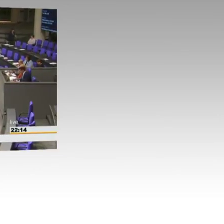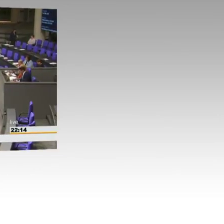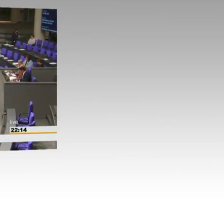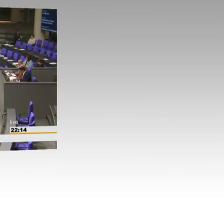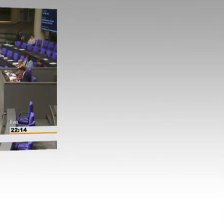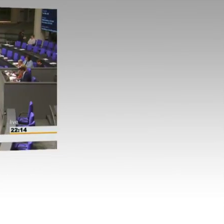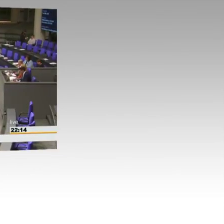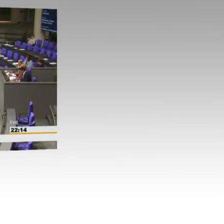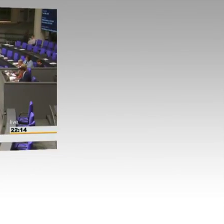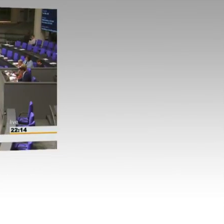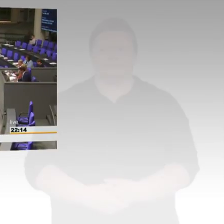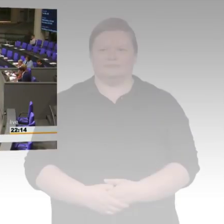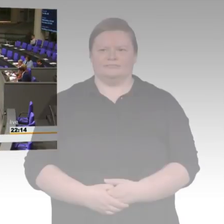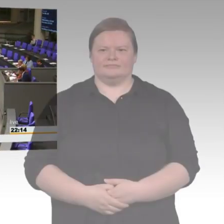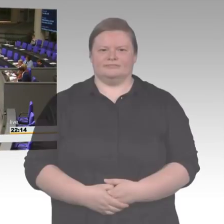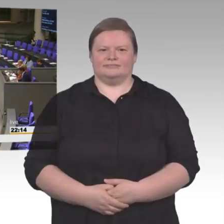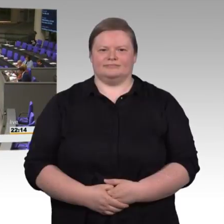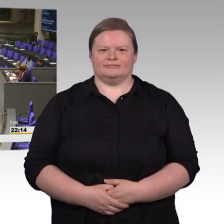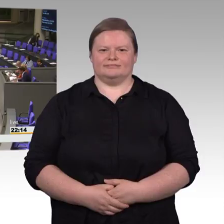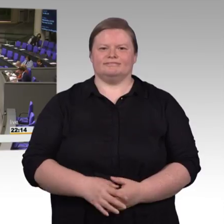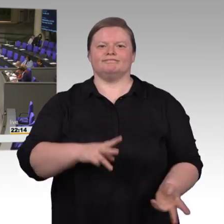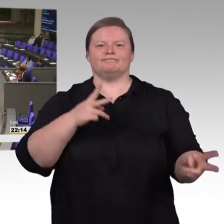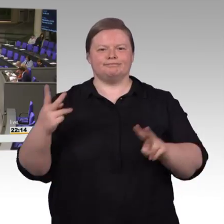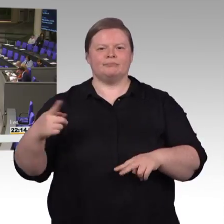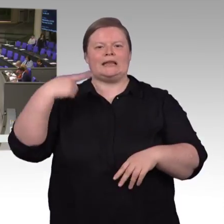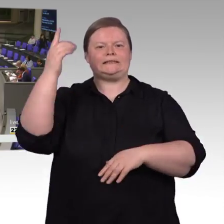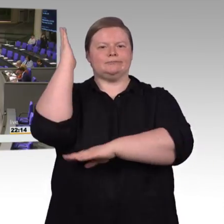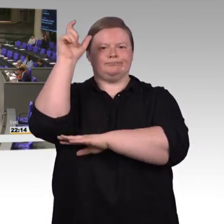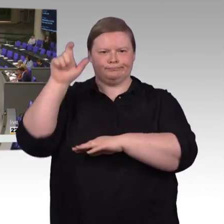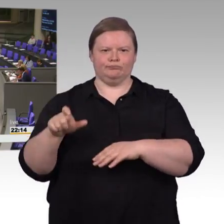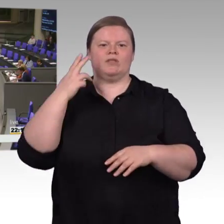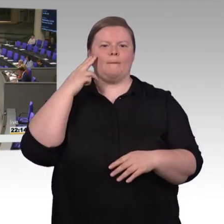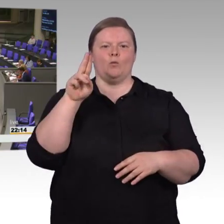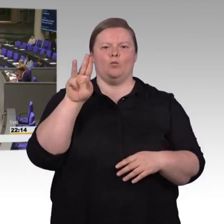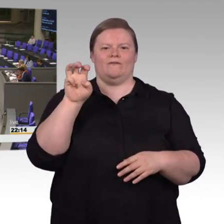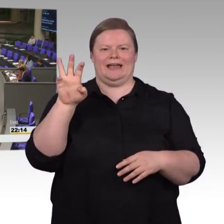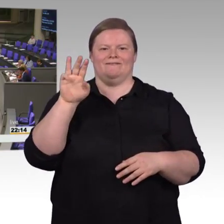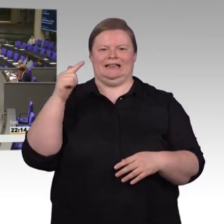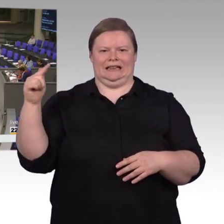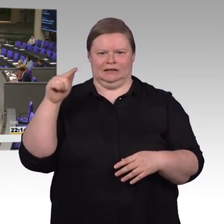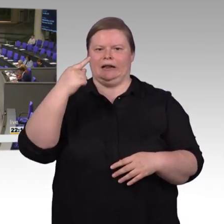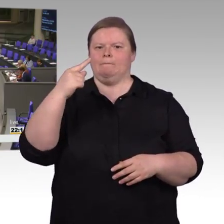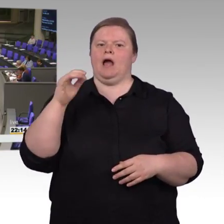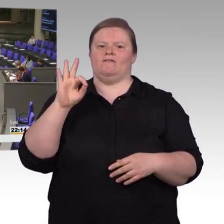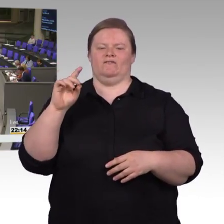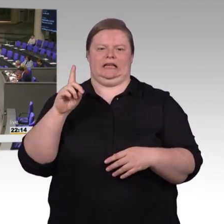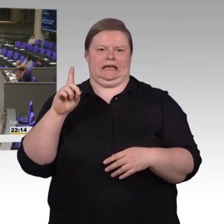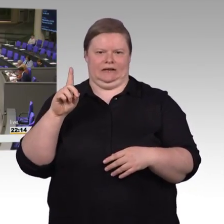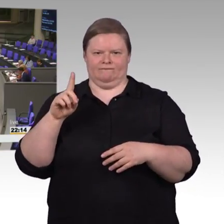ist eine Grundvoraussetzung, um die gleichberechtigte Teilhabe behinderter Menschen am gesellschaftlichen Leben zu ermöglichen.